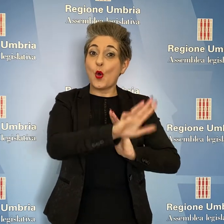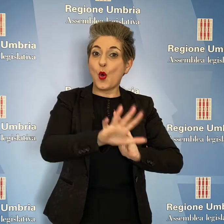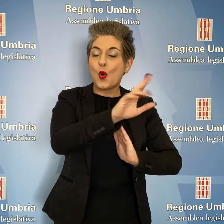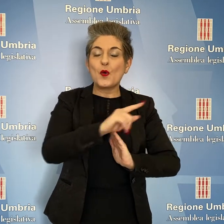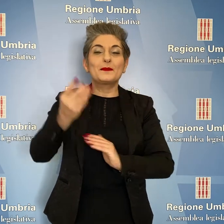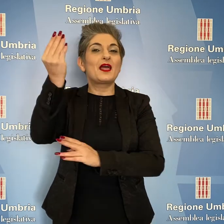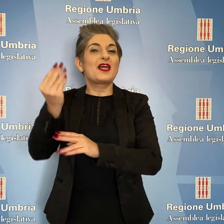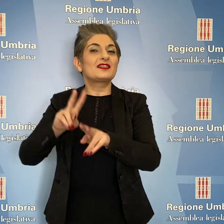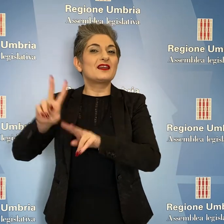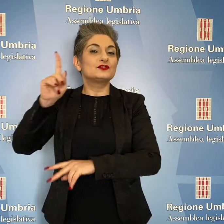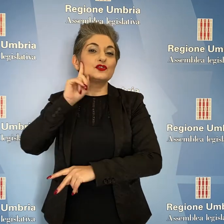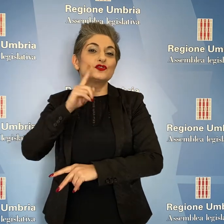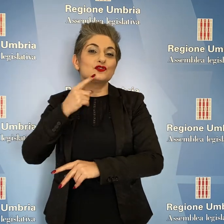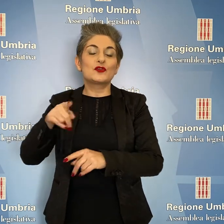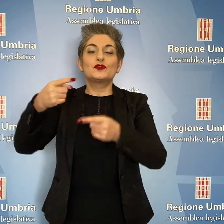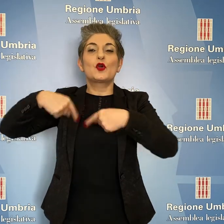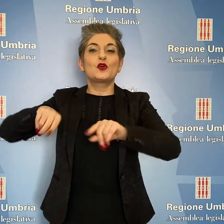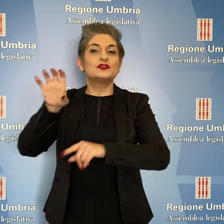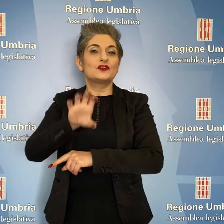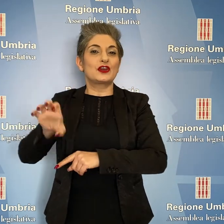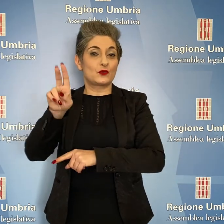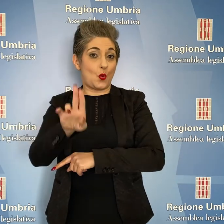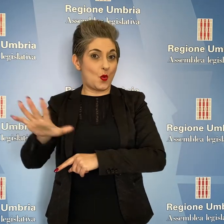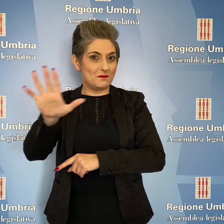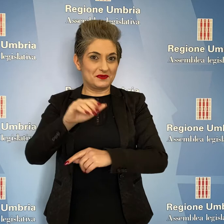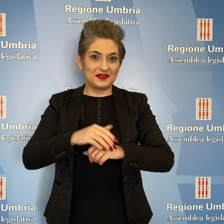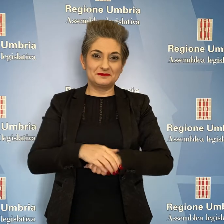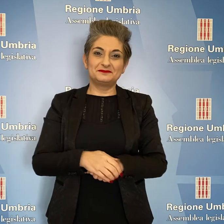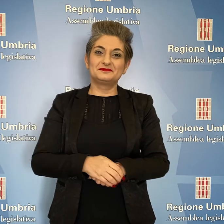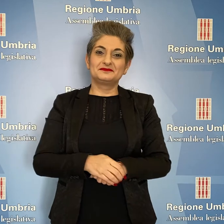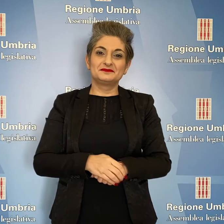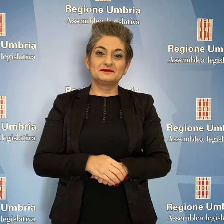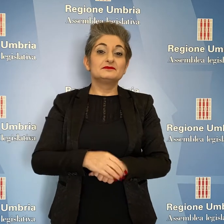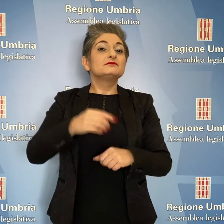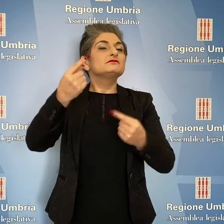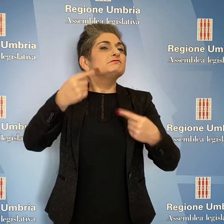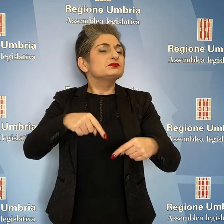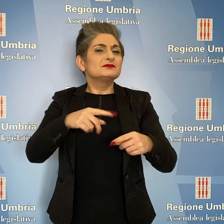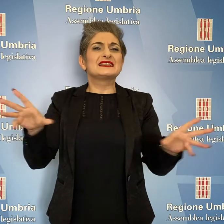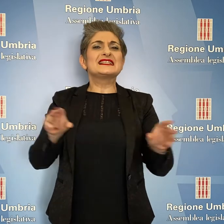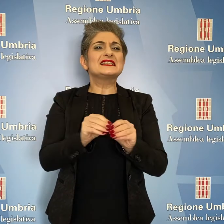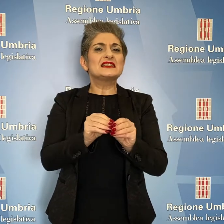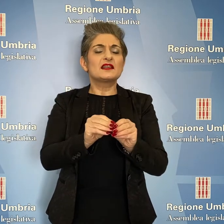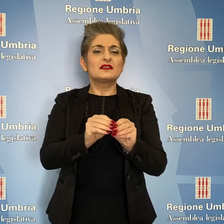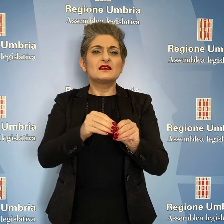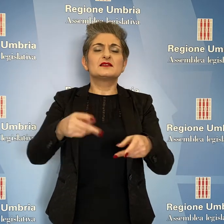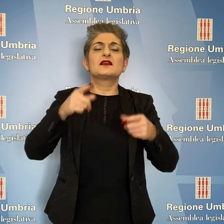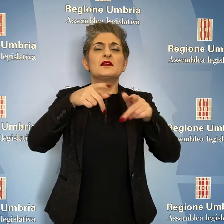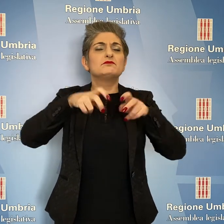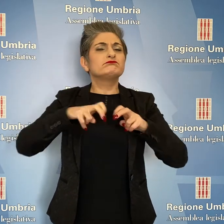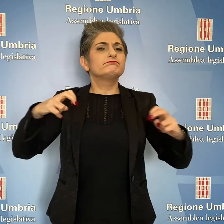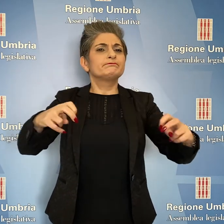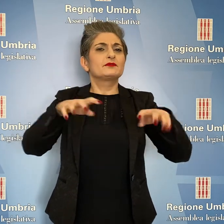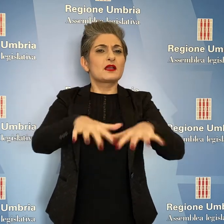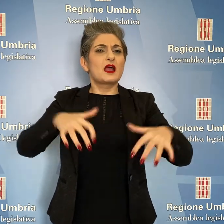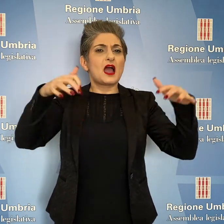'Umbria e l'Ente Nazionale Sordi Consiglio Regionale dell'Umbria. Questa la sintesi della seduta d'aula di martedì 12